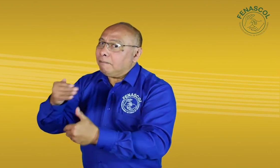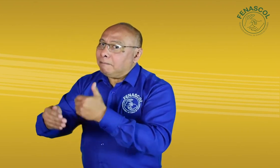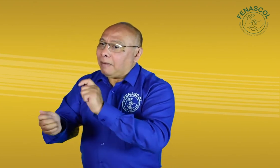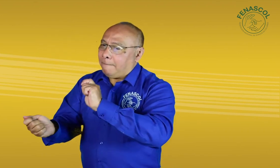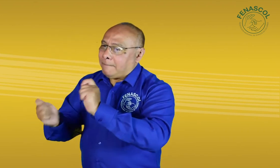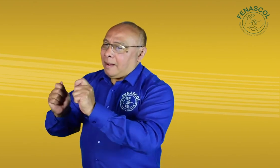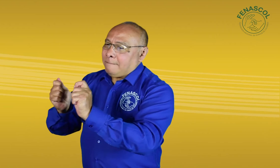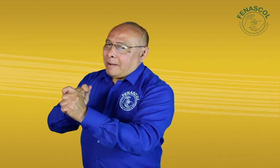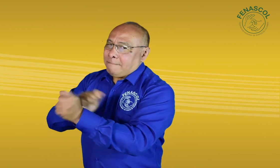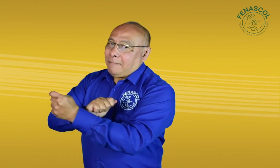ajustes necesarios.